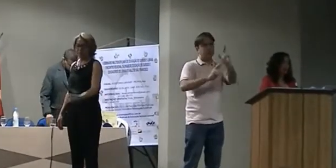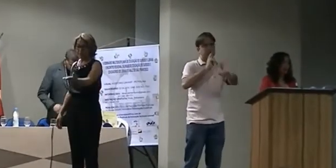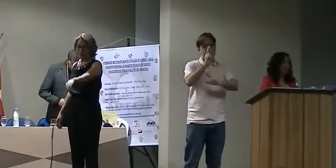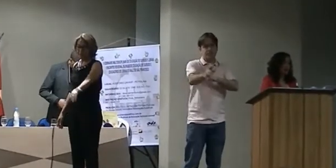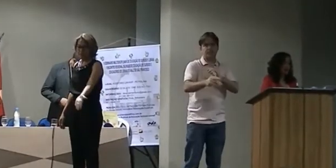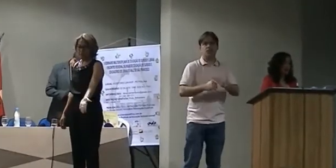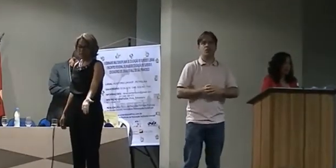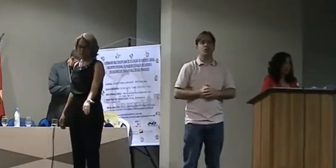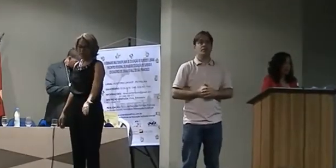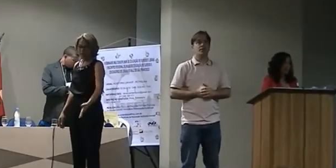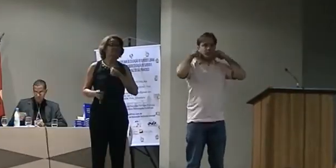bilíneo.